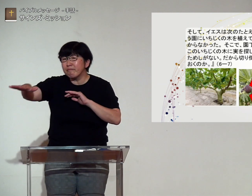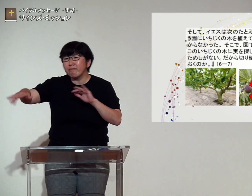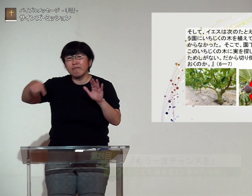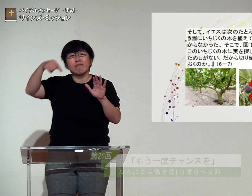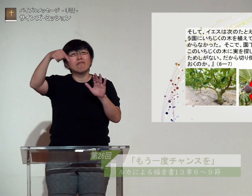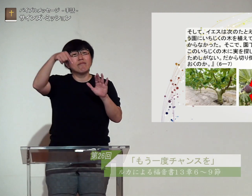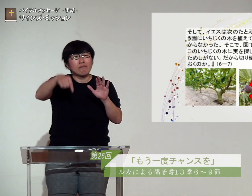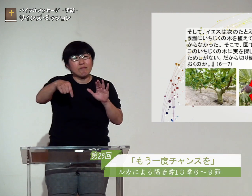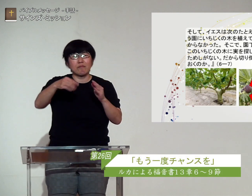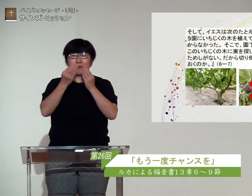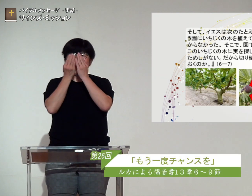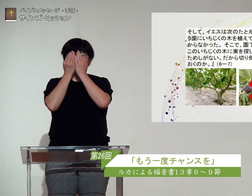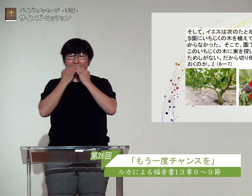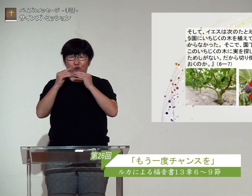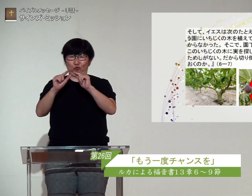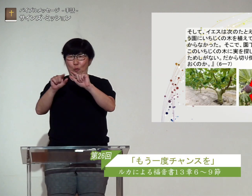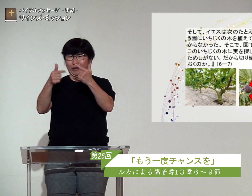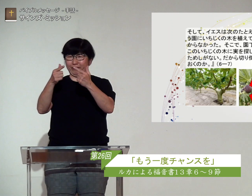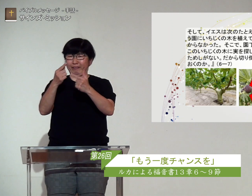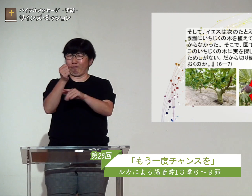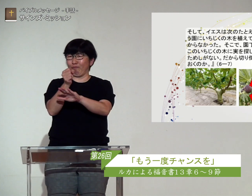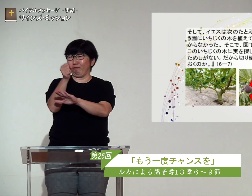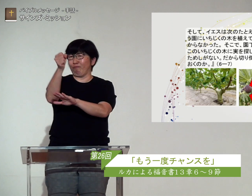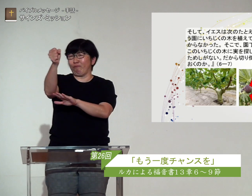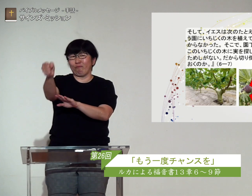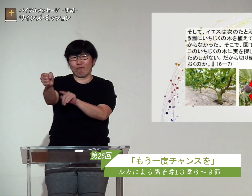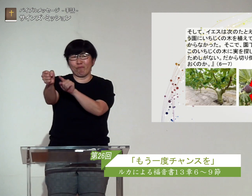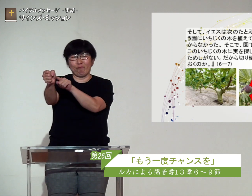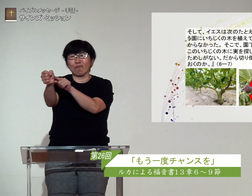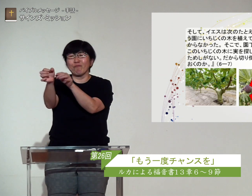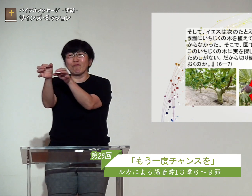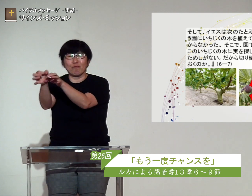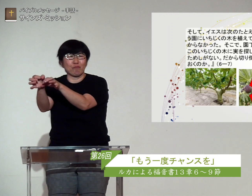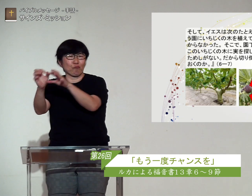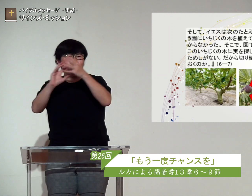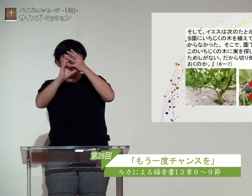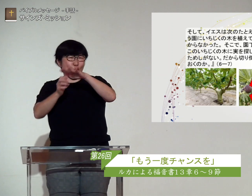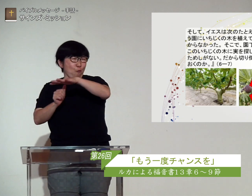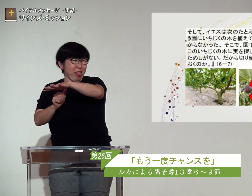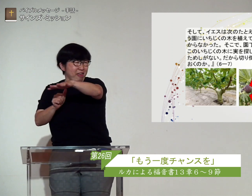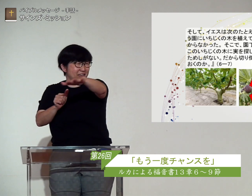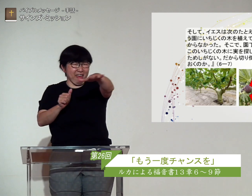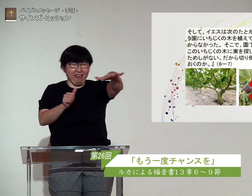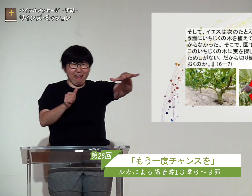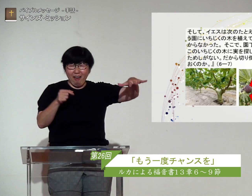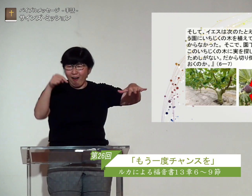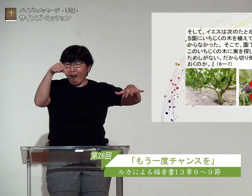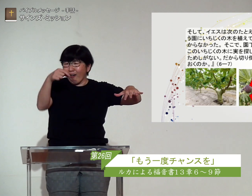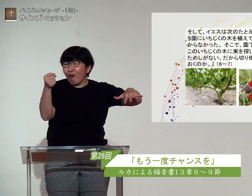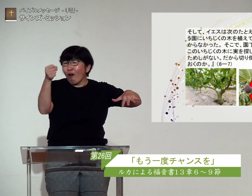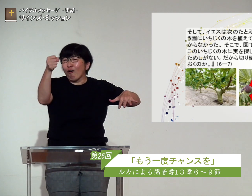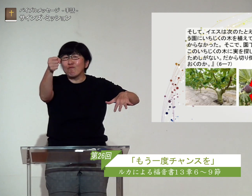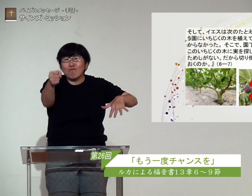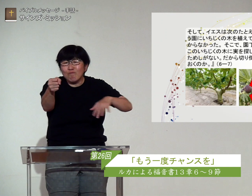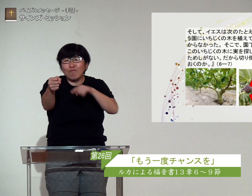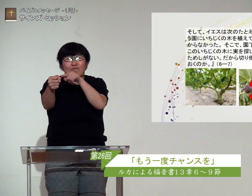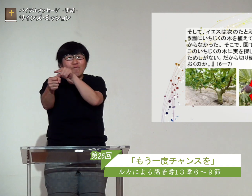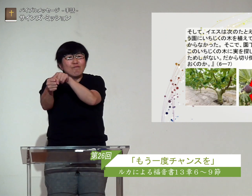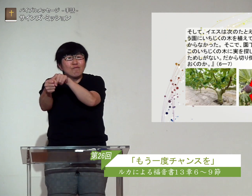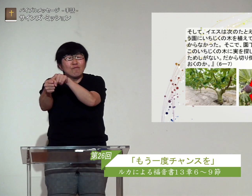ブドウ園の中に一軸の木を植えました周りはブ